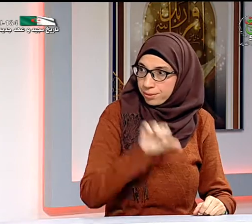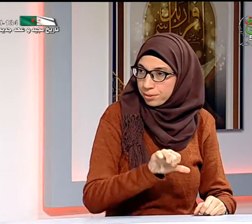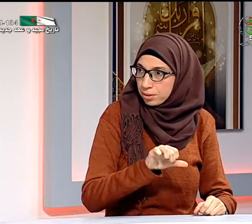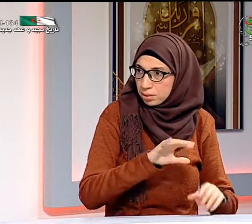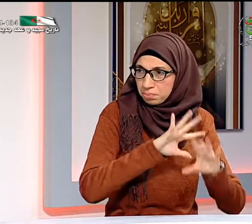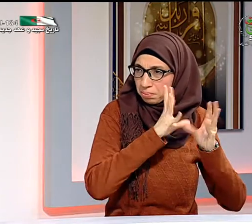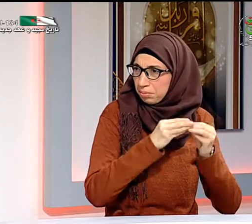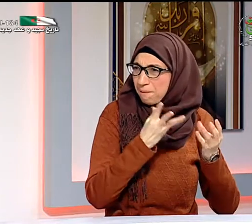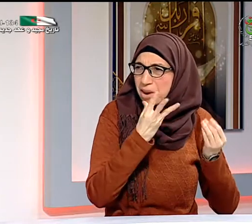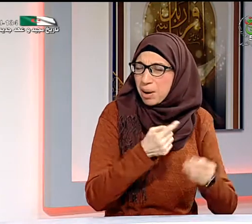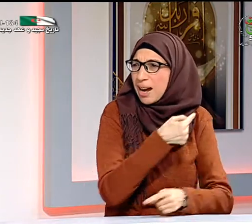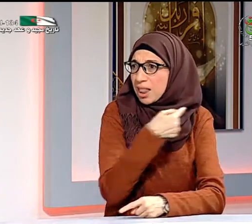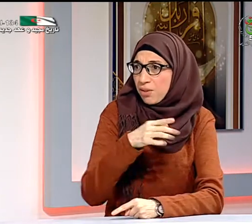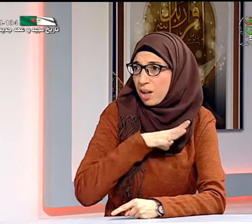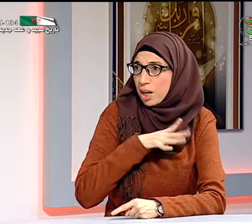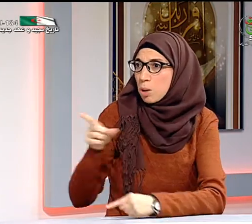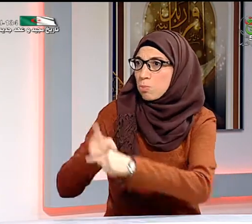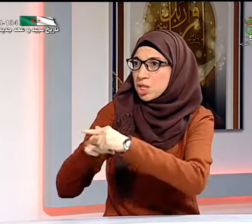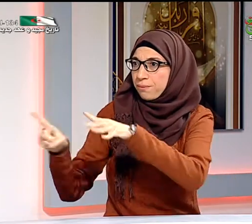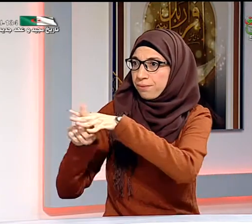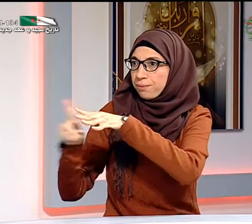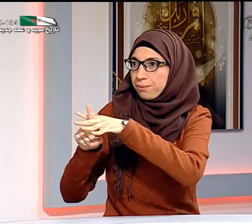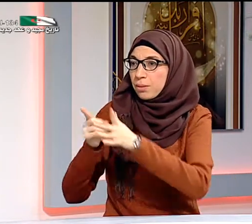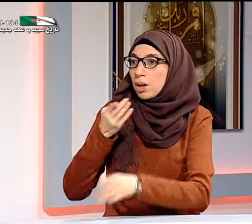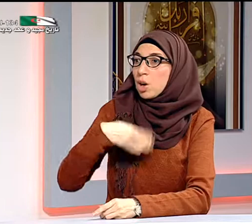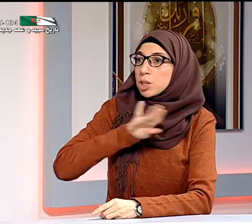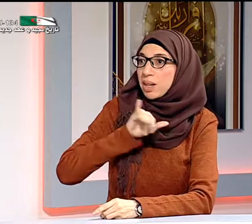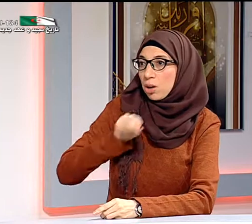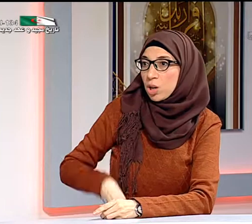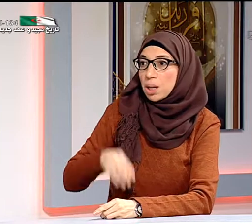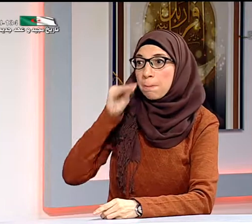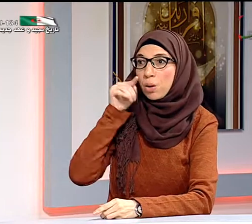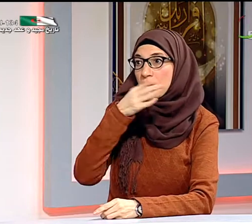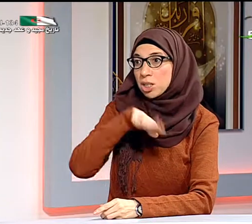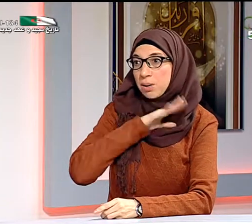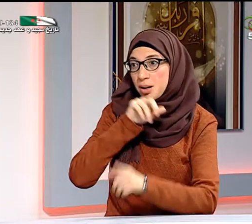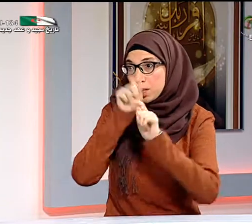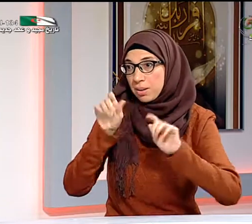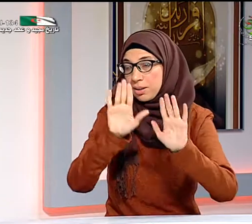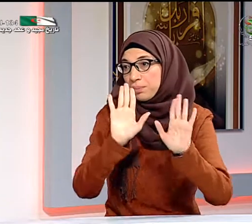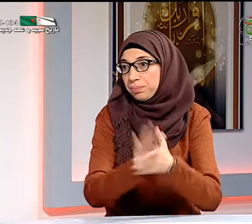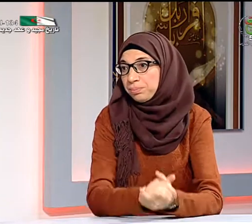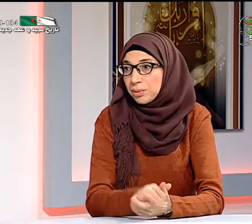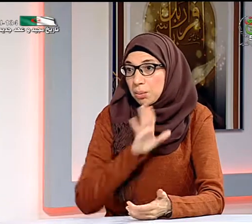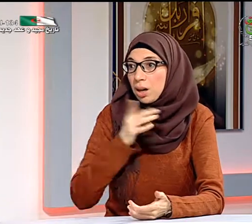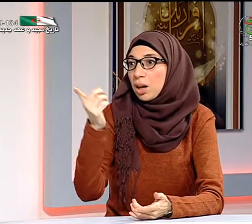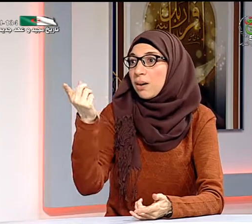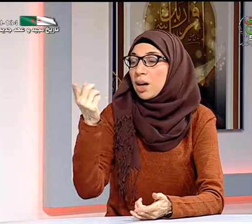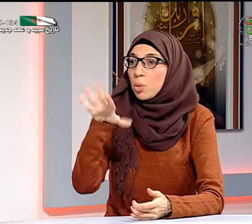فقط الأطفال السم يعني متناقص لأنه فتحوا أقسام مدمجة ولا أفهم